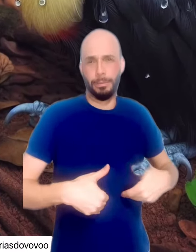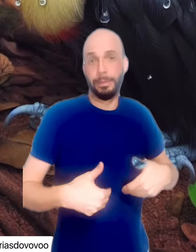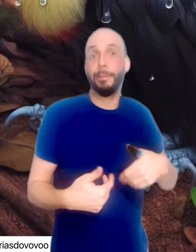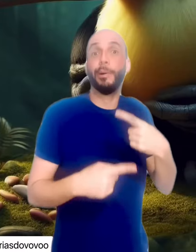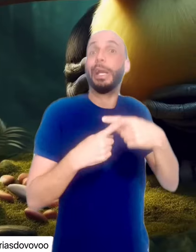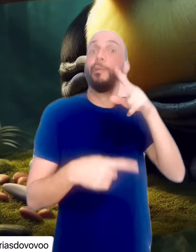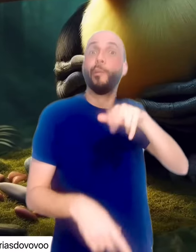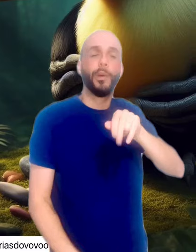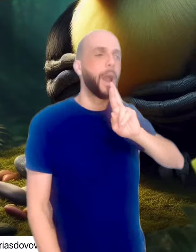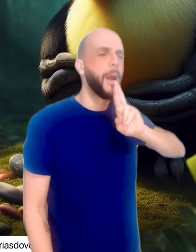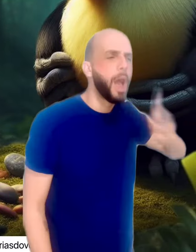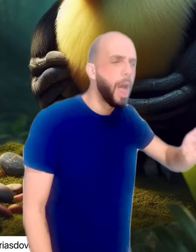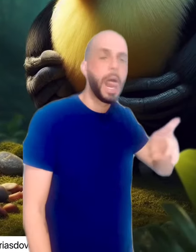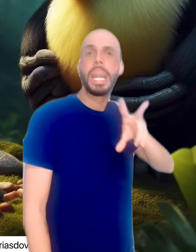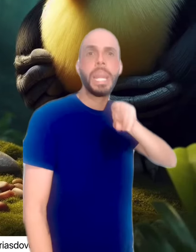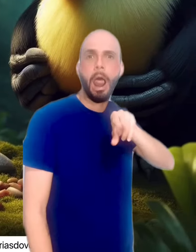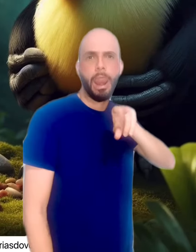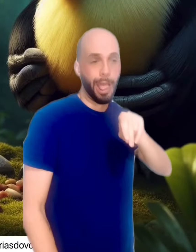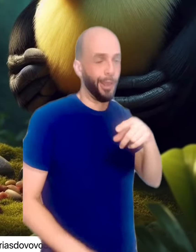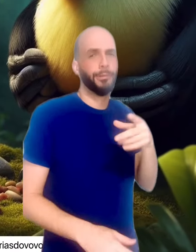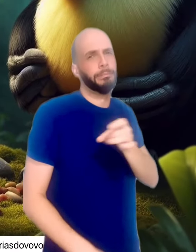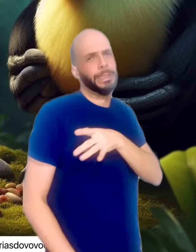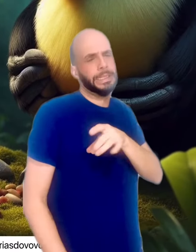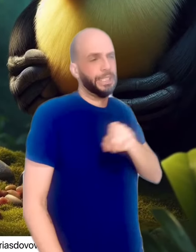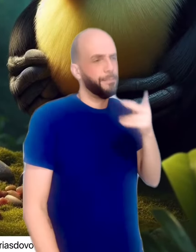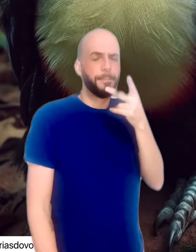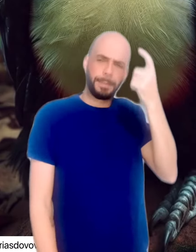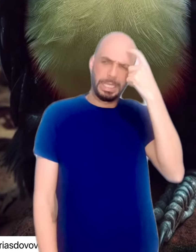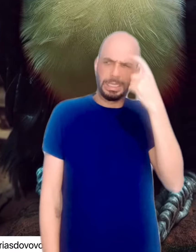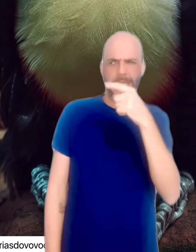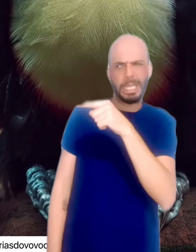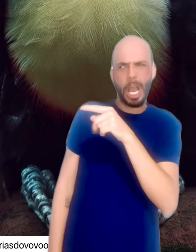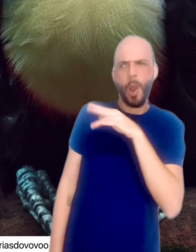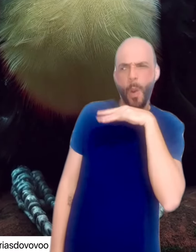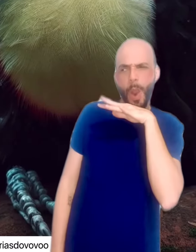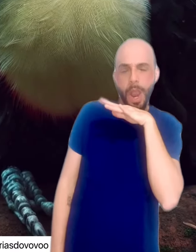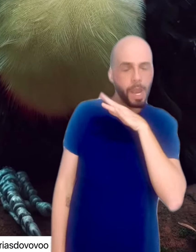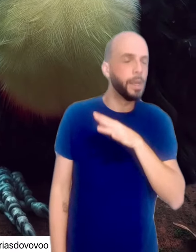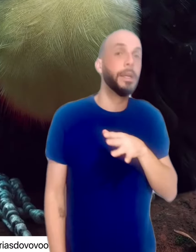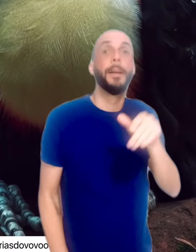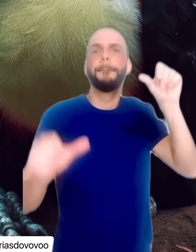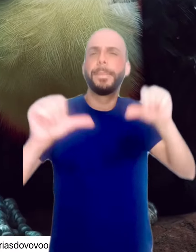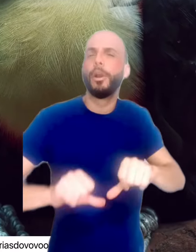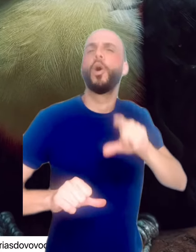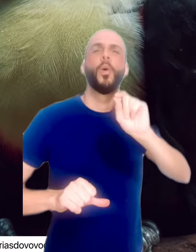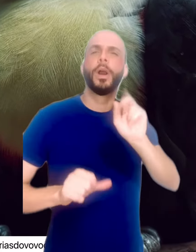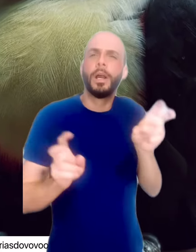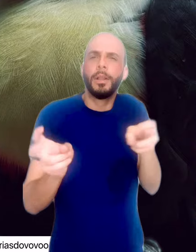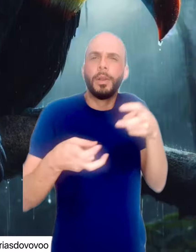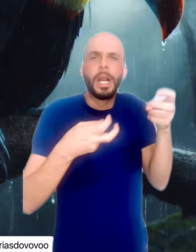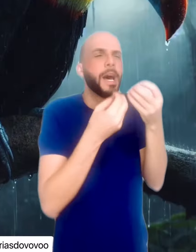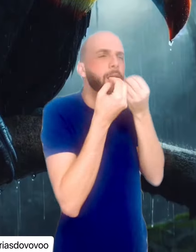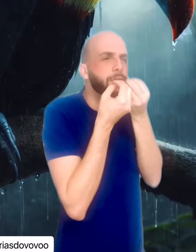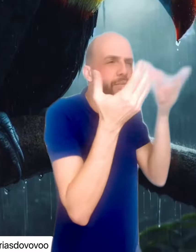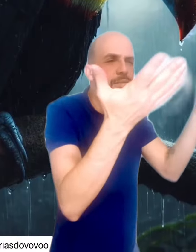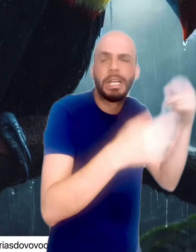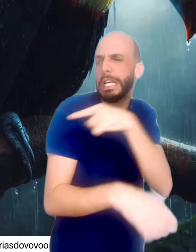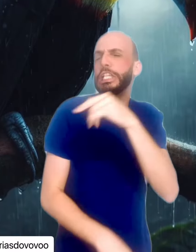e com resfriado que adquiriu dormindo no relento. Porque não conseguia dizer não com medo da preguiça achar que ele era